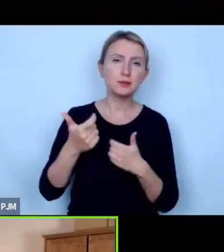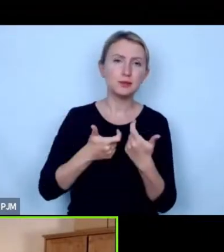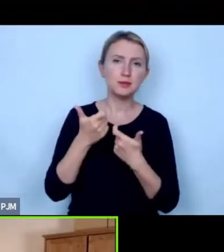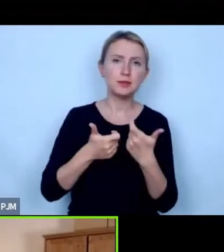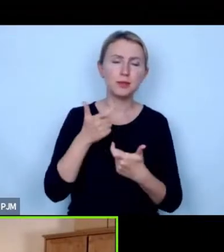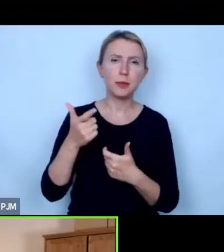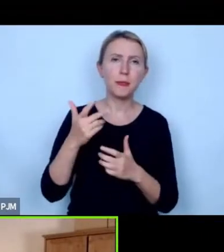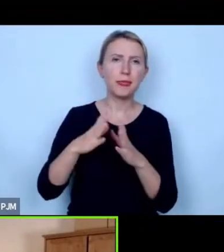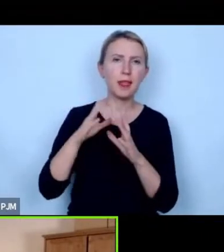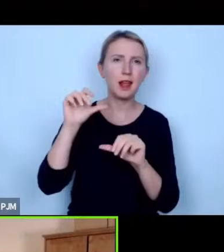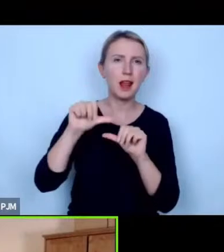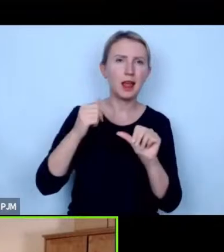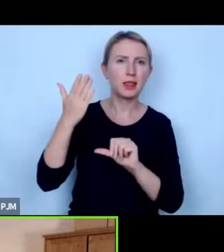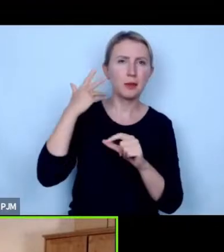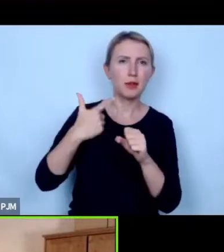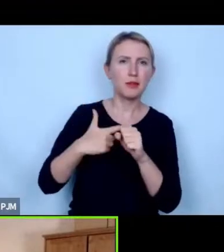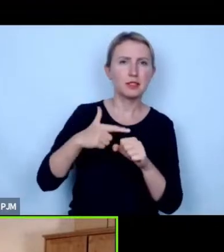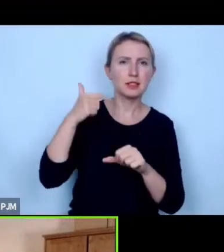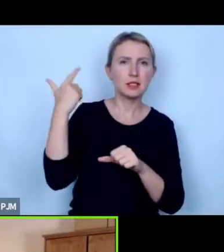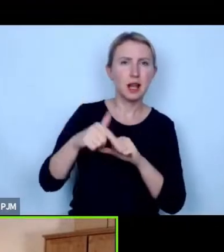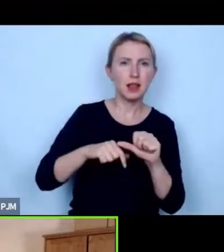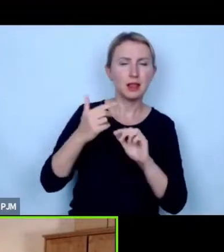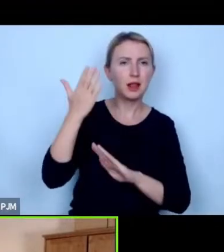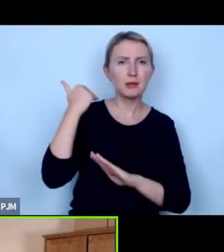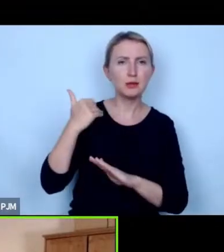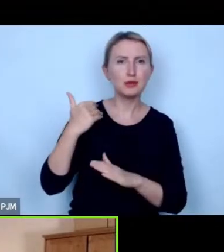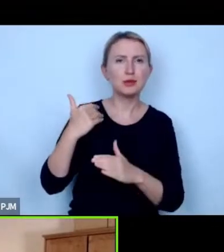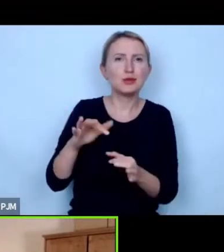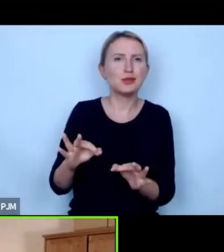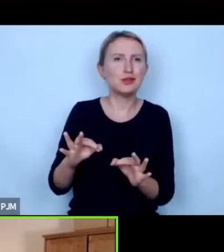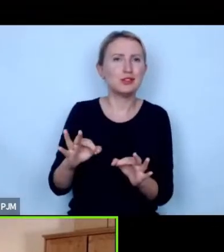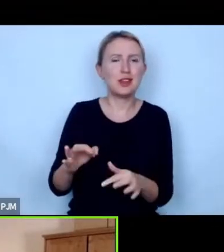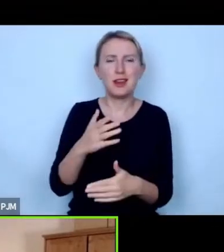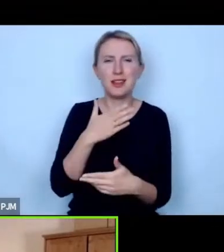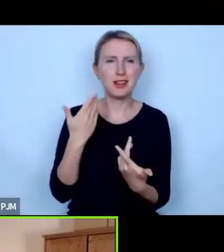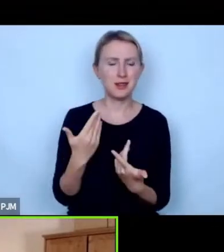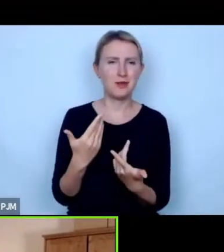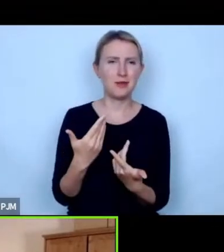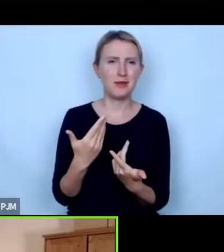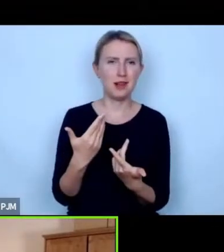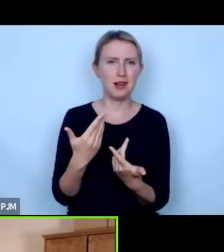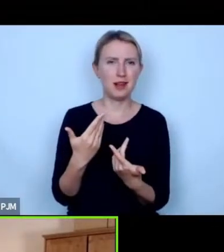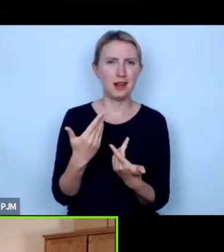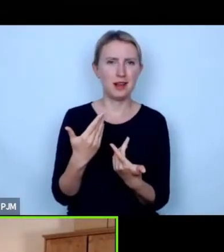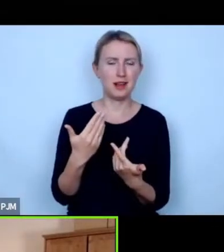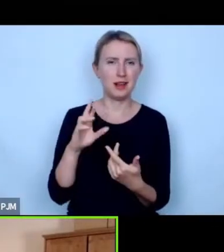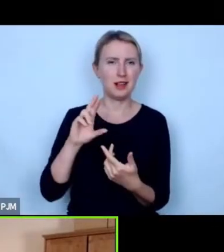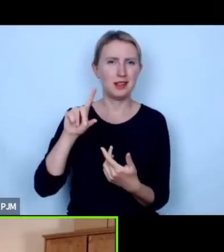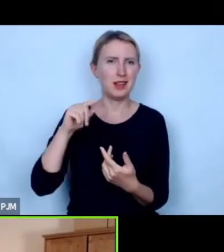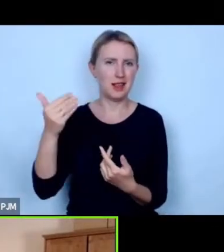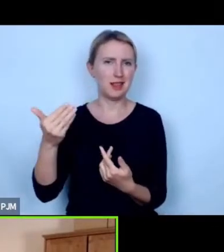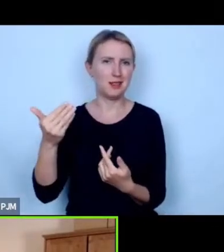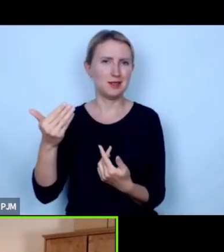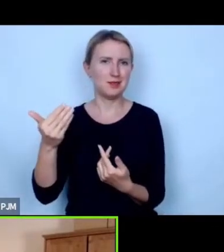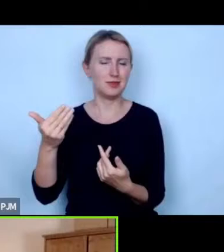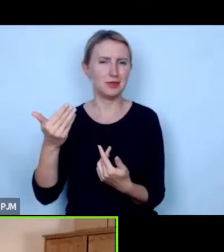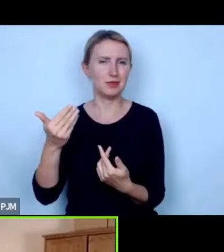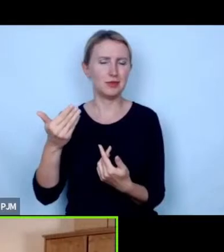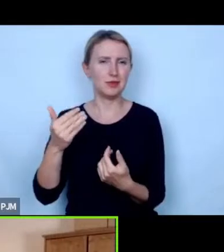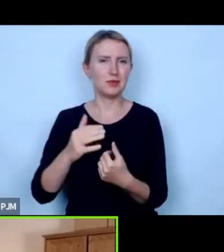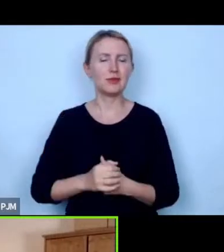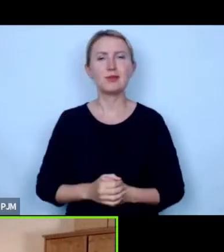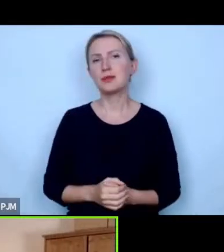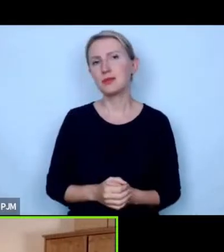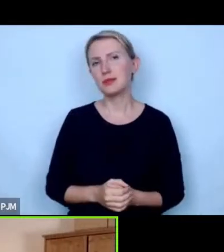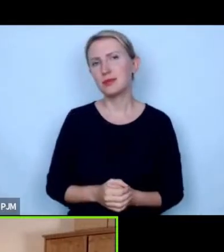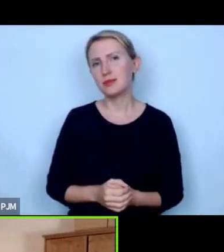10 lat temu 20 lat temu czy wcześniej nie byłoby Sylwii Spółek z jej dzisiejszym radykalizmem jest osobą publiczną